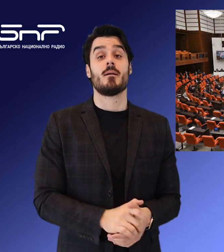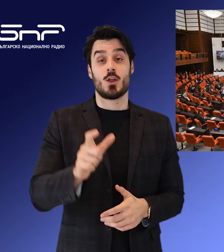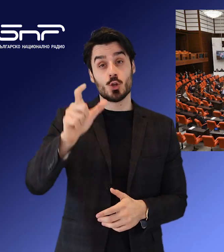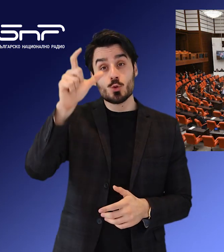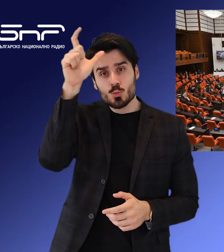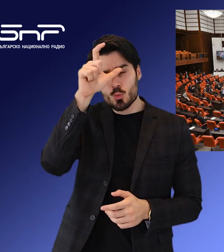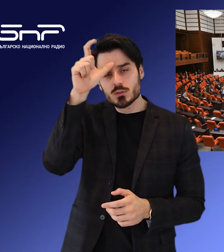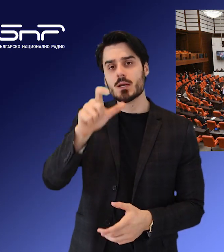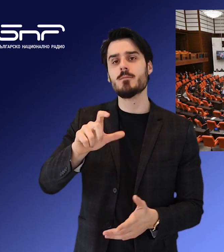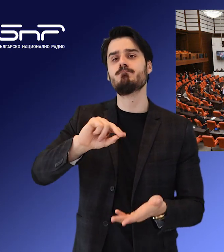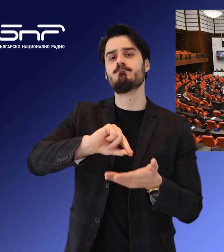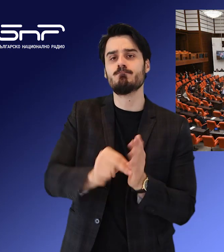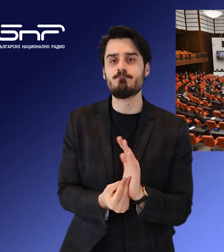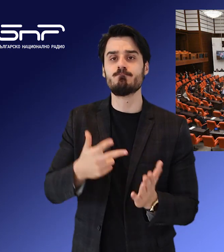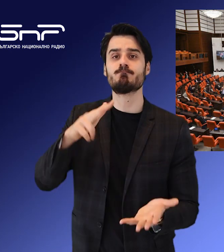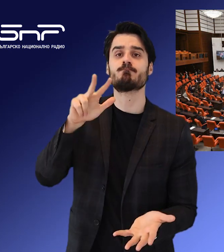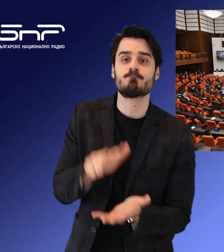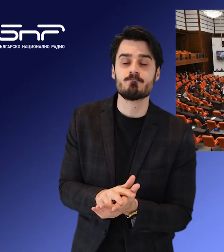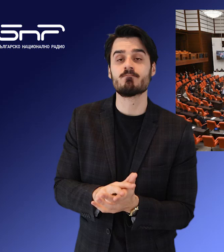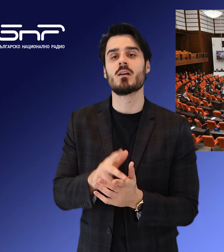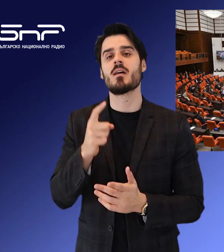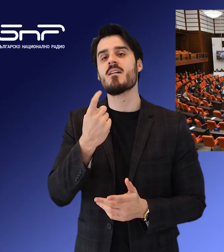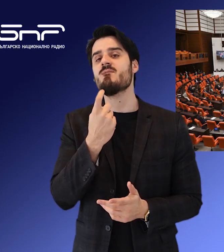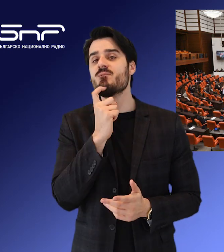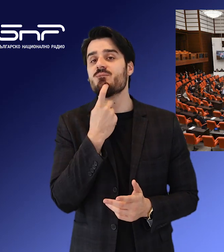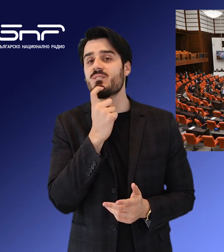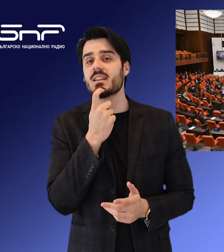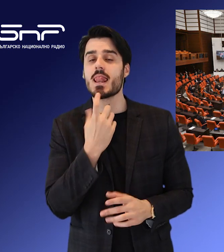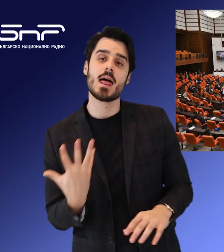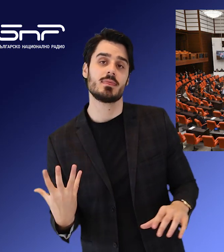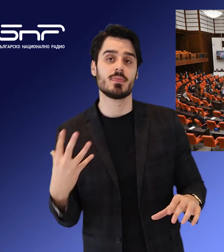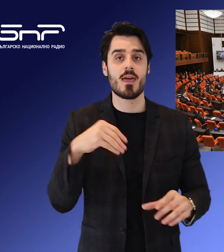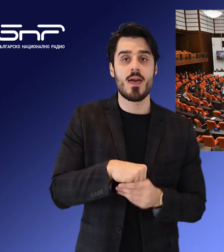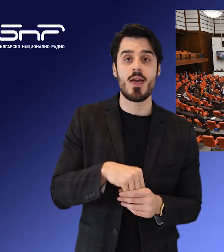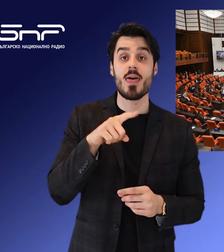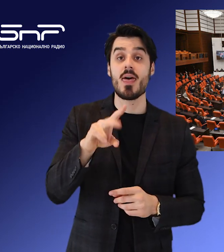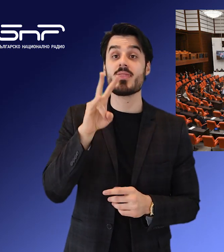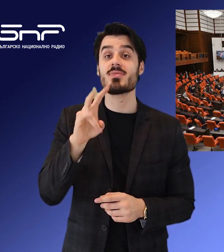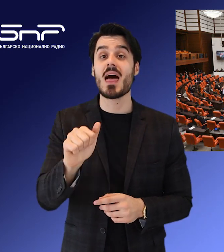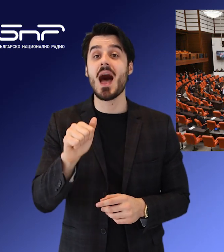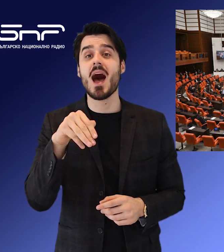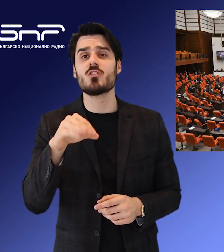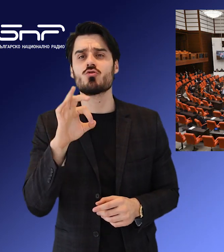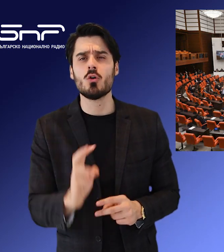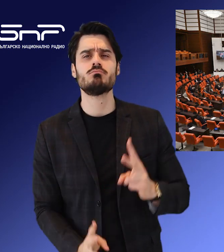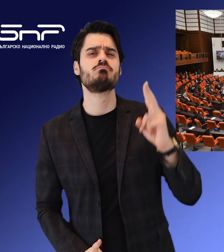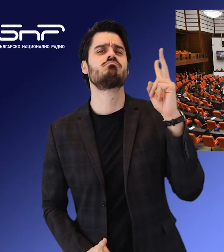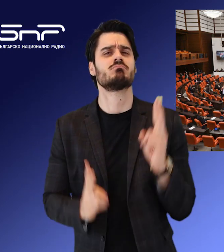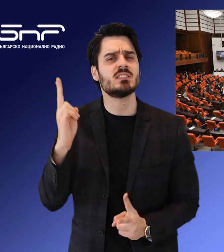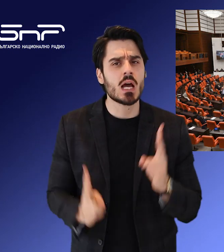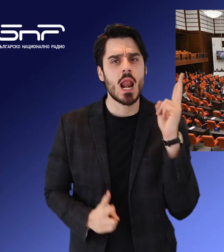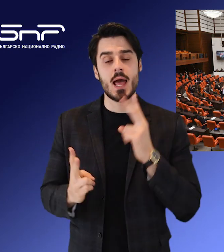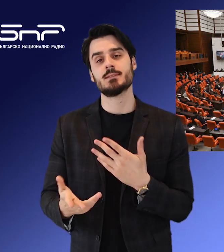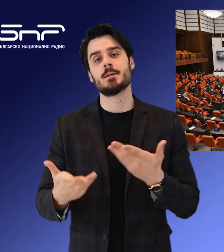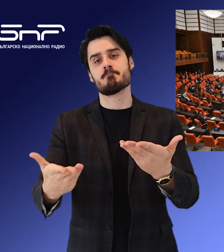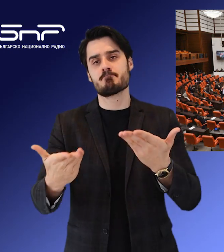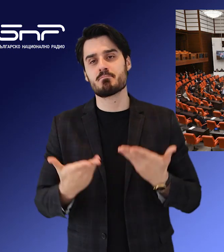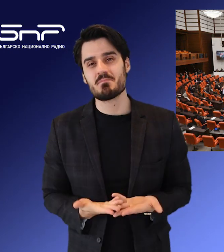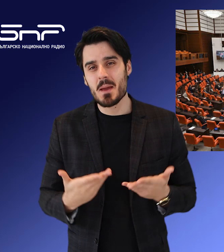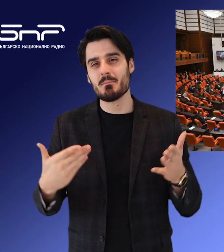Турция ратифицира пресъединяването на Финландия в НАТО. Депутатите подкрепиха решението единодушно две седмици, след като президента